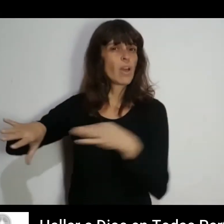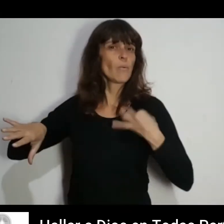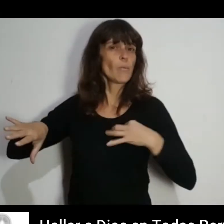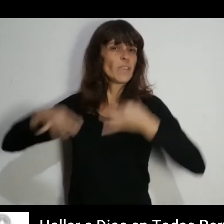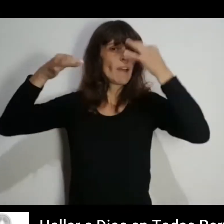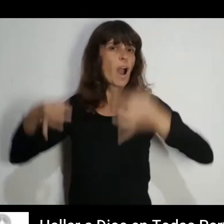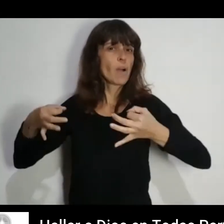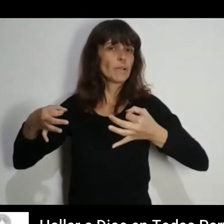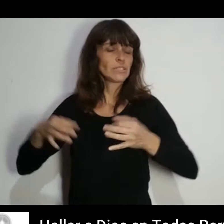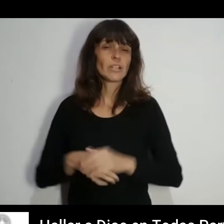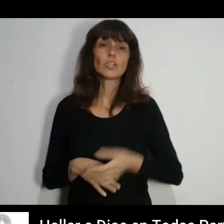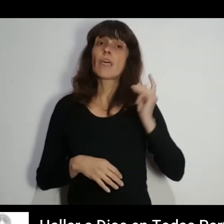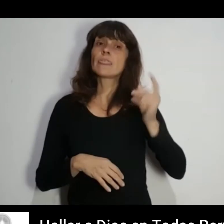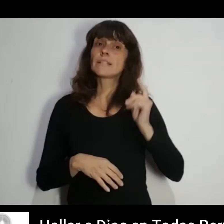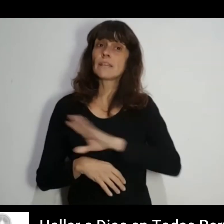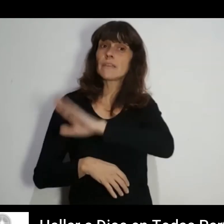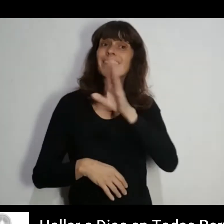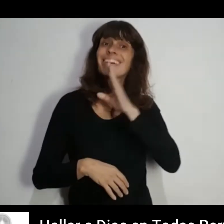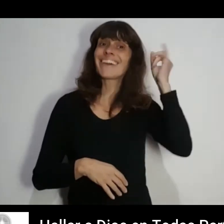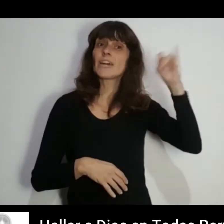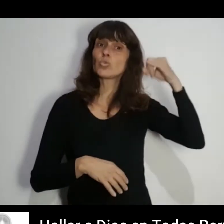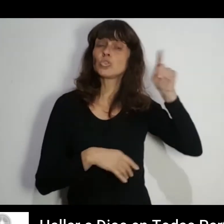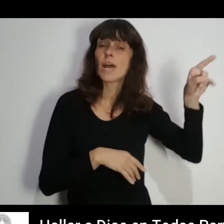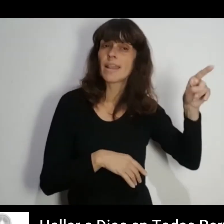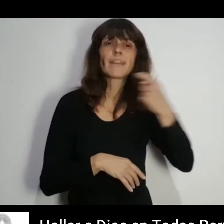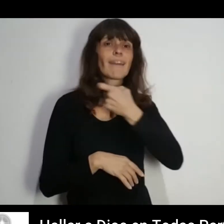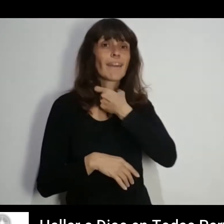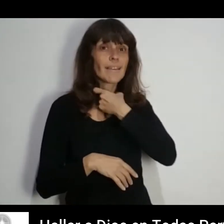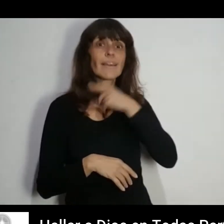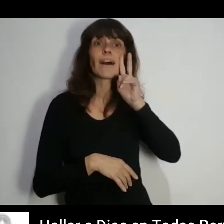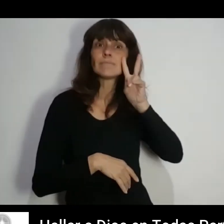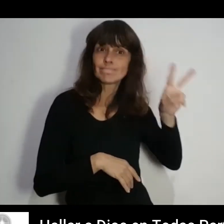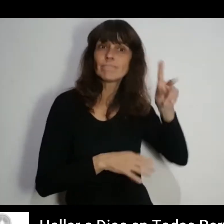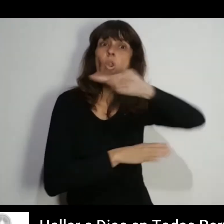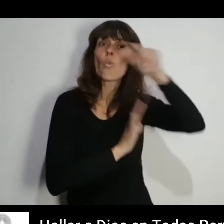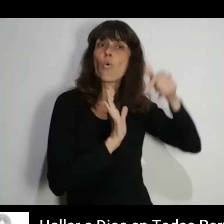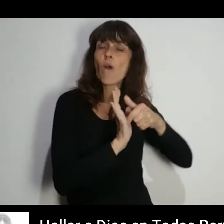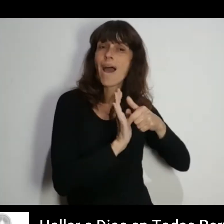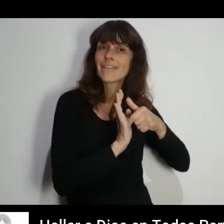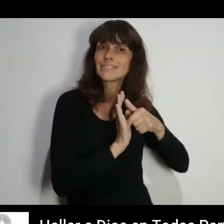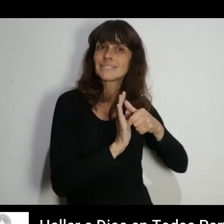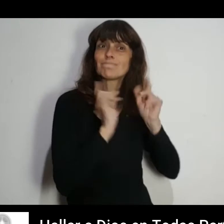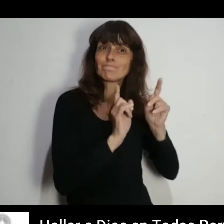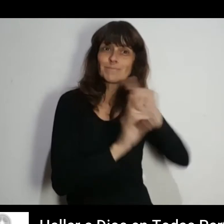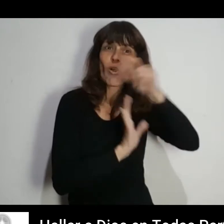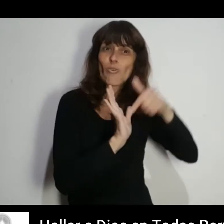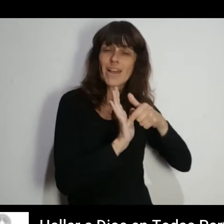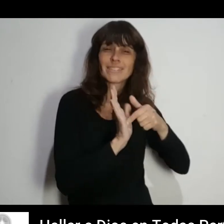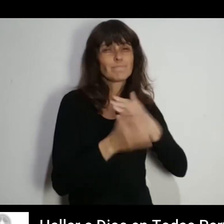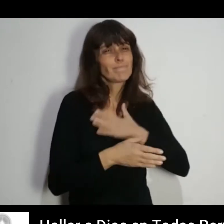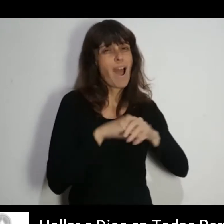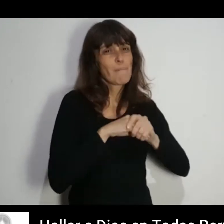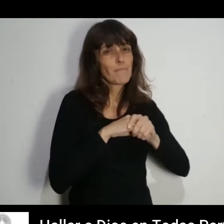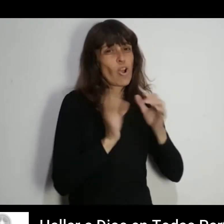fue dejar atrás mi vida de caballero Decidir a Jerusalén como peregrino Porque quería estar en los lugares donde mi nuevo amigo Jesús